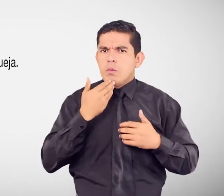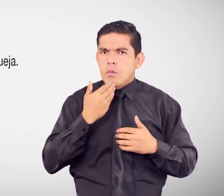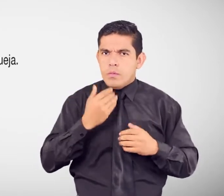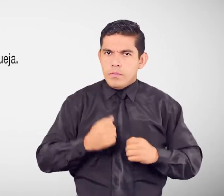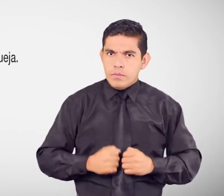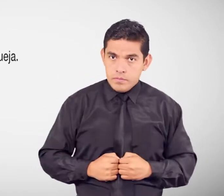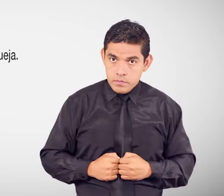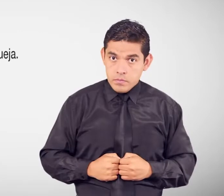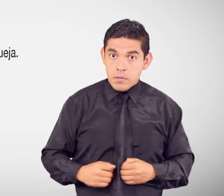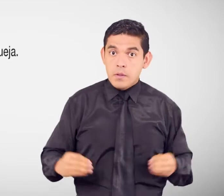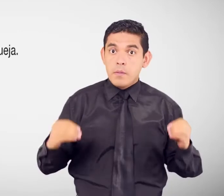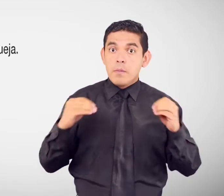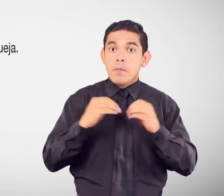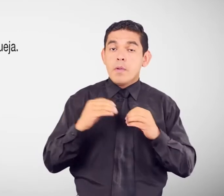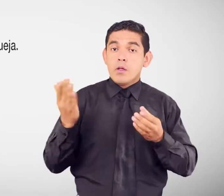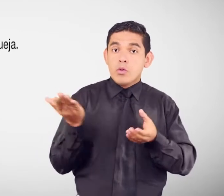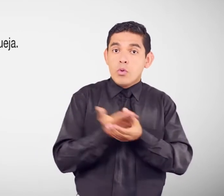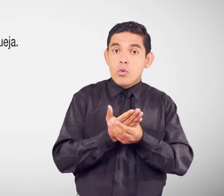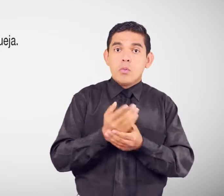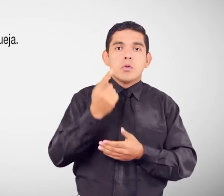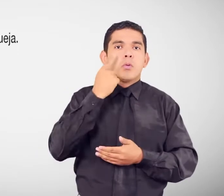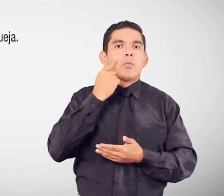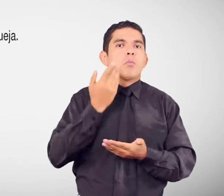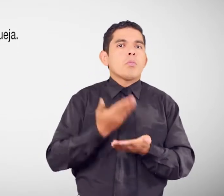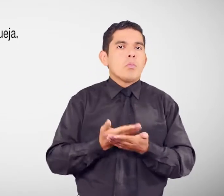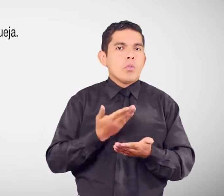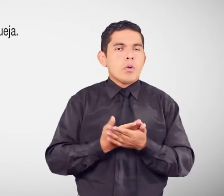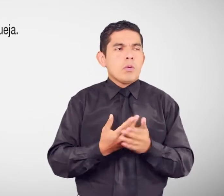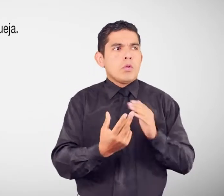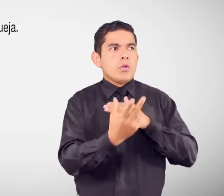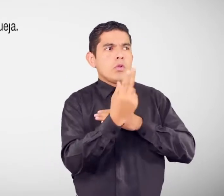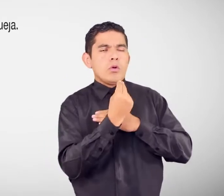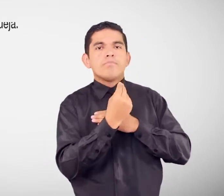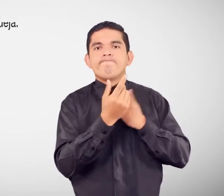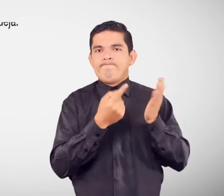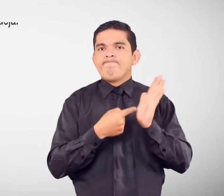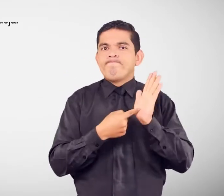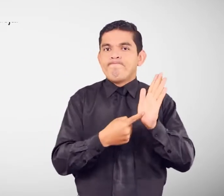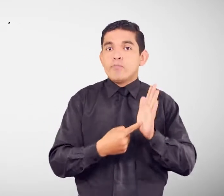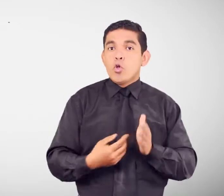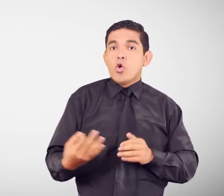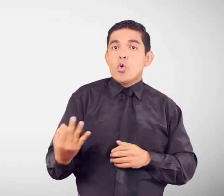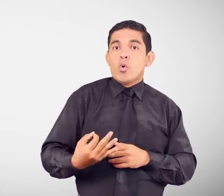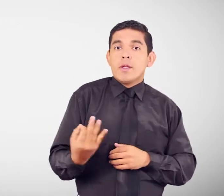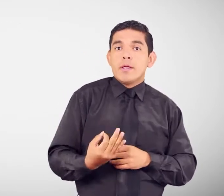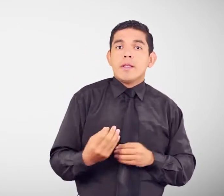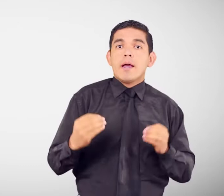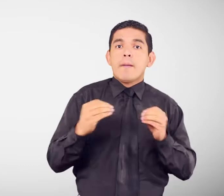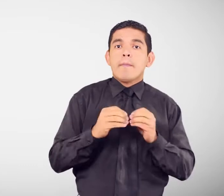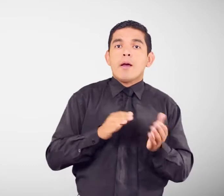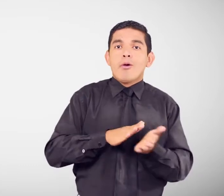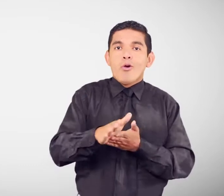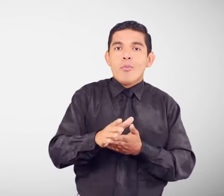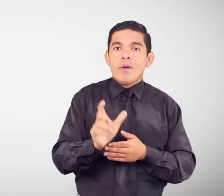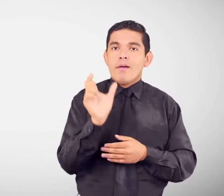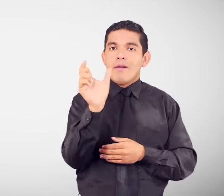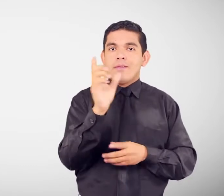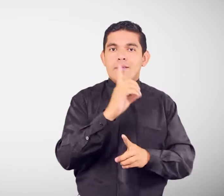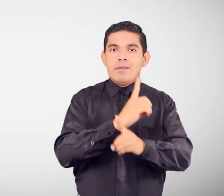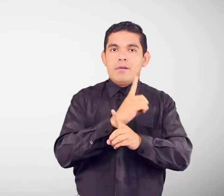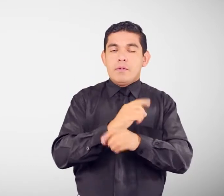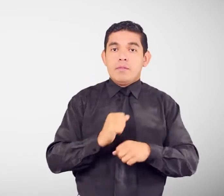posible, los documentos que prueben la negación de la petición. Original y copia del carné de discapacidad.